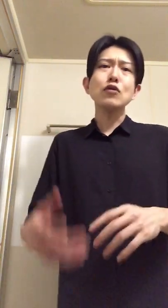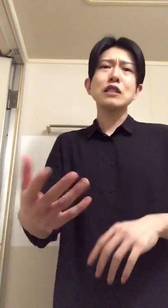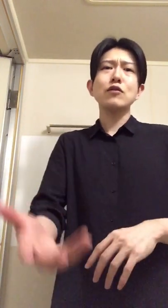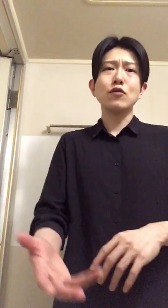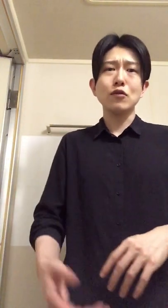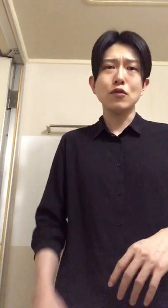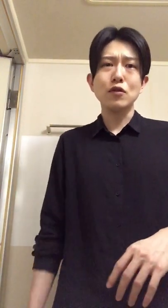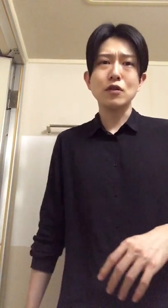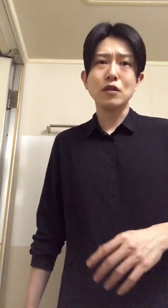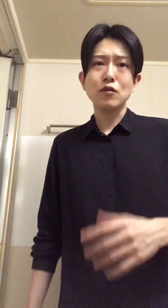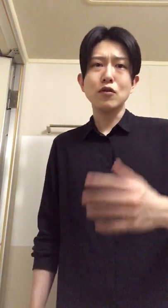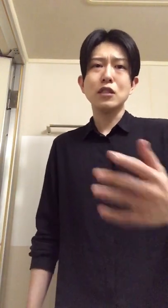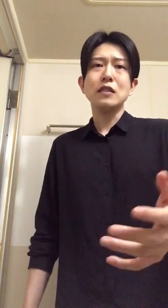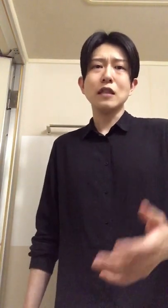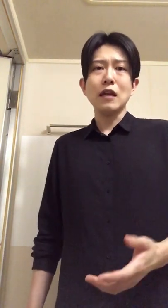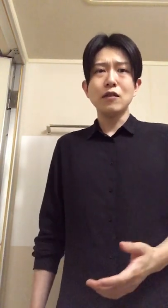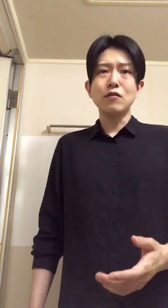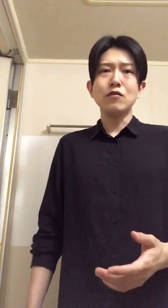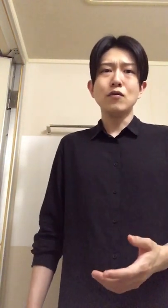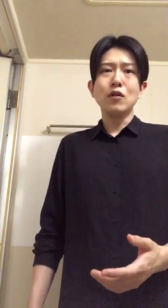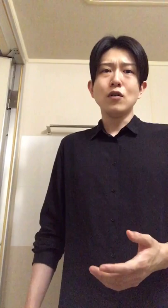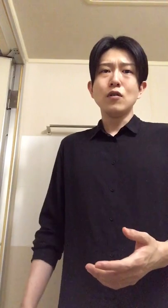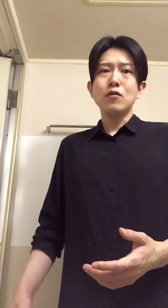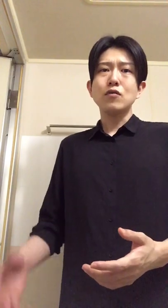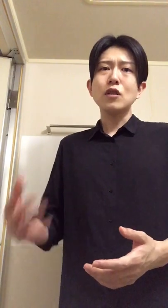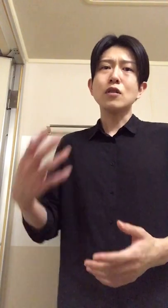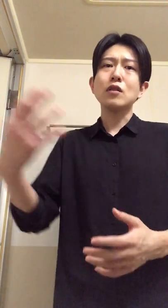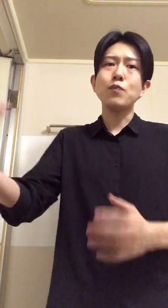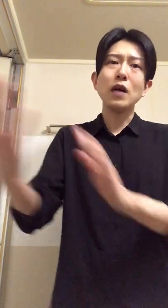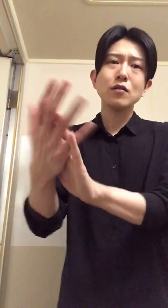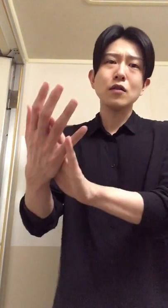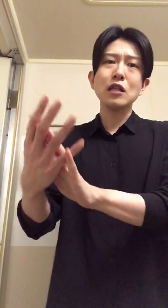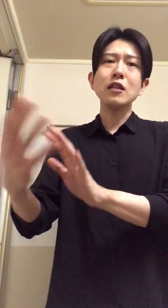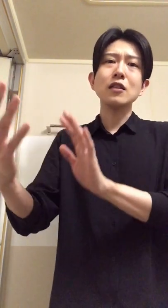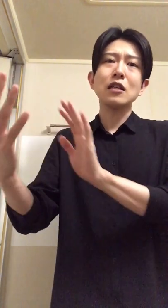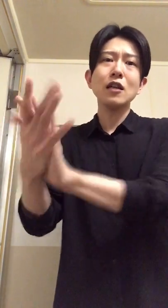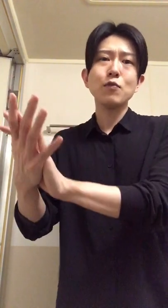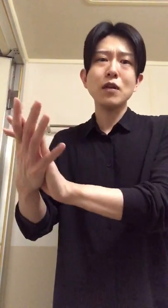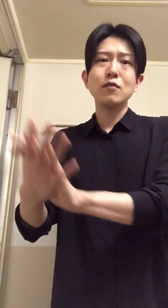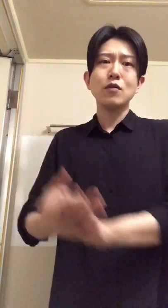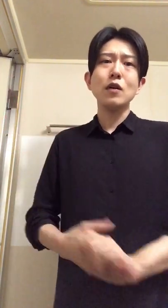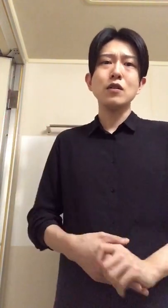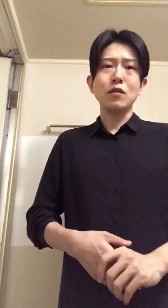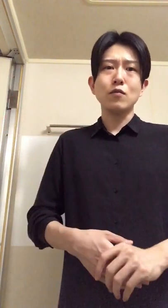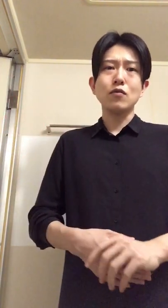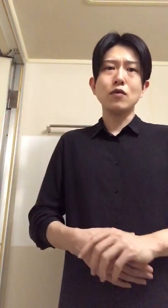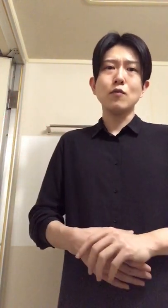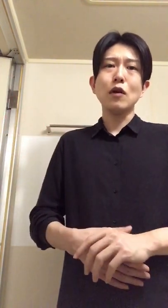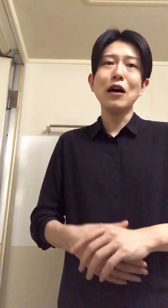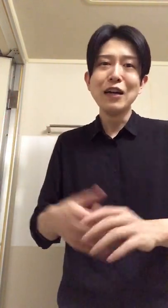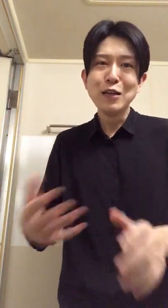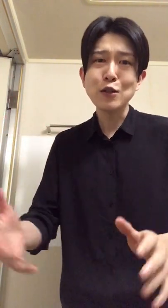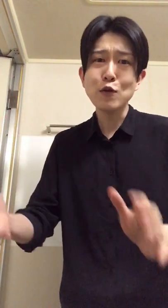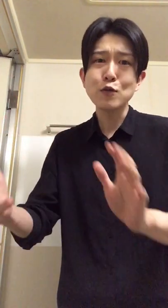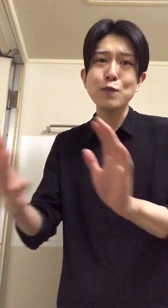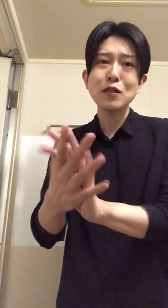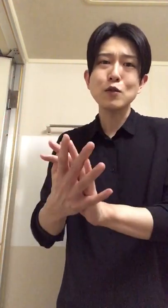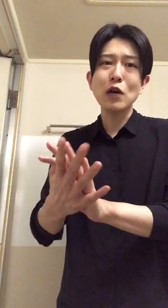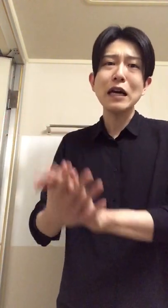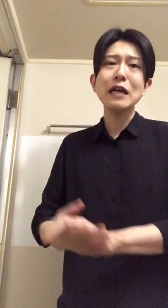してるよそういう人生うん好きだったら好きパーンって嫌いだったら嫌いパーンって言えばいいじゃんもうそれでもうそれでもうパンってすごい早